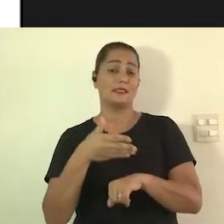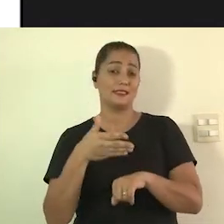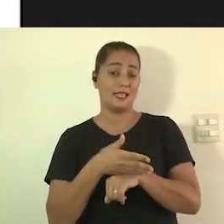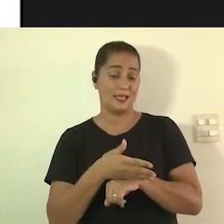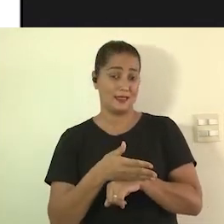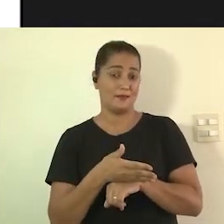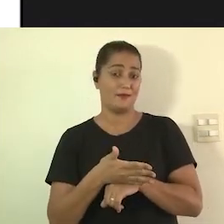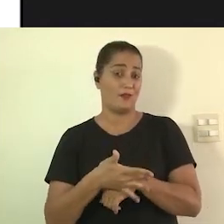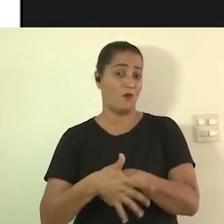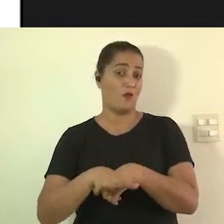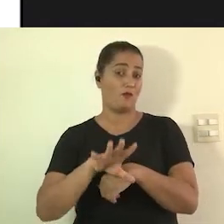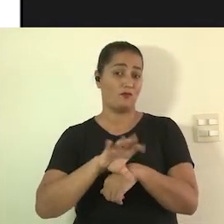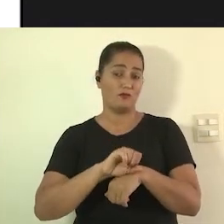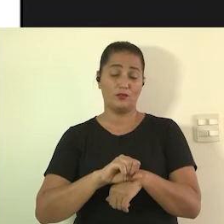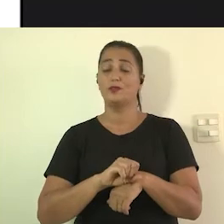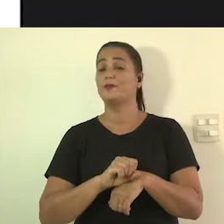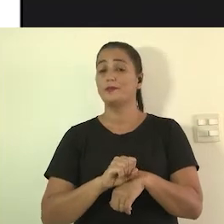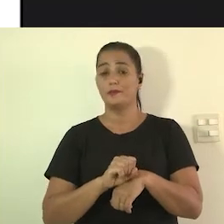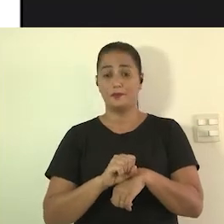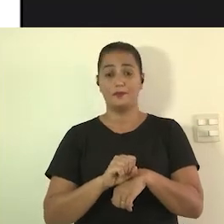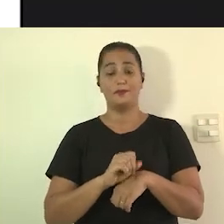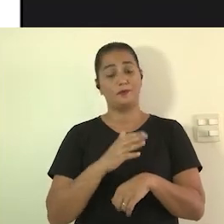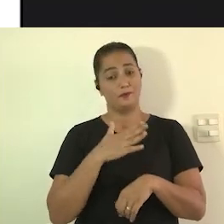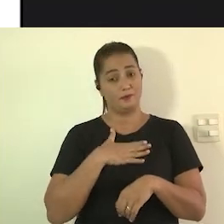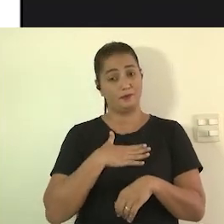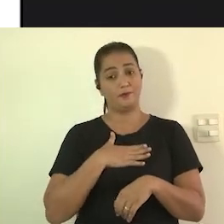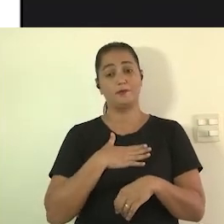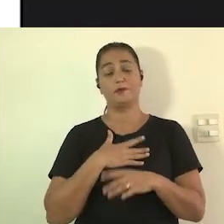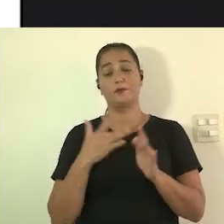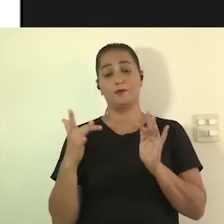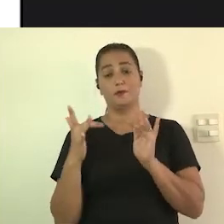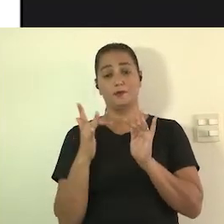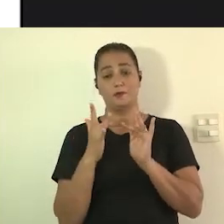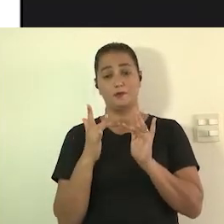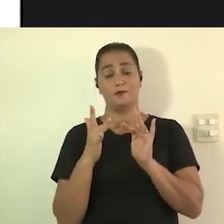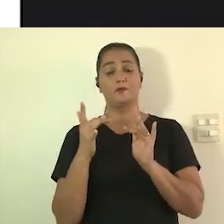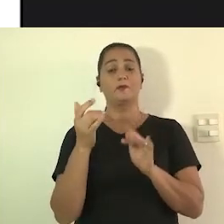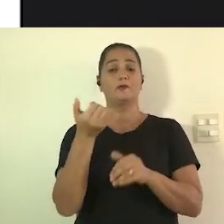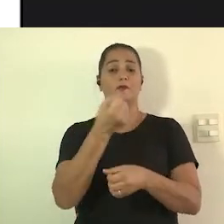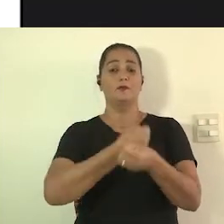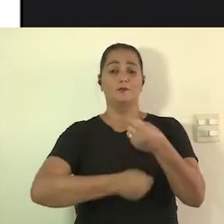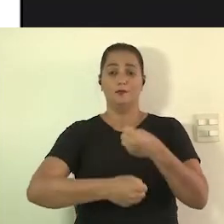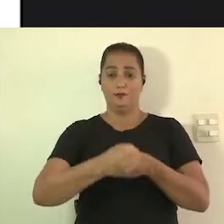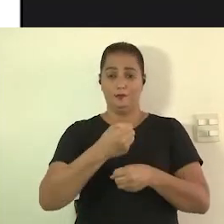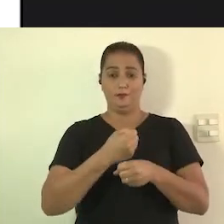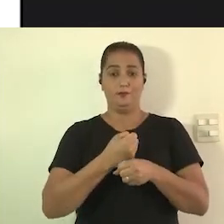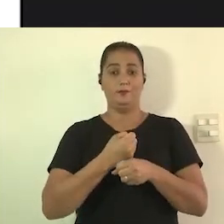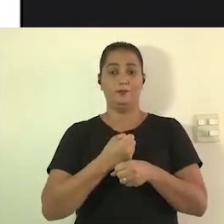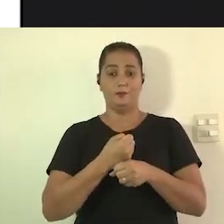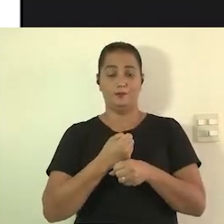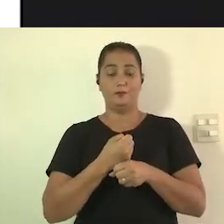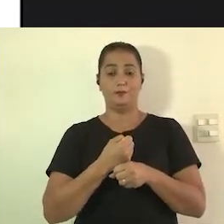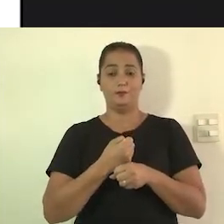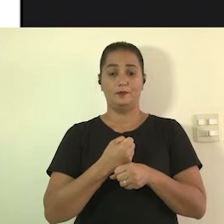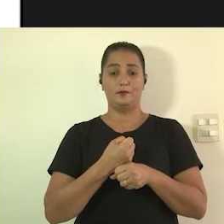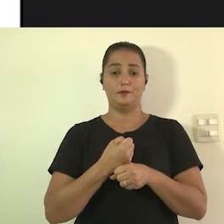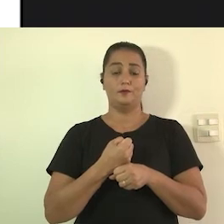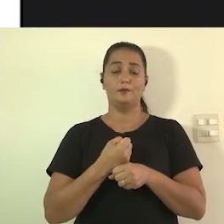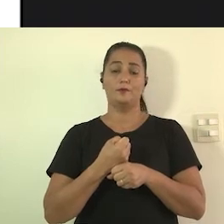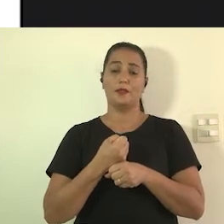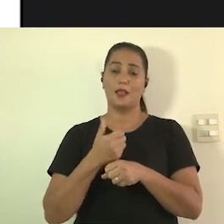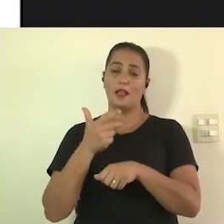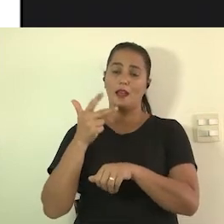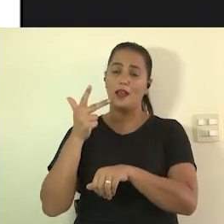não estão ouvindo eu tive contato no ano passado todo com três lives que